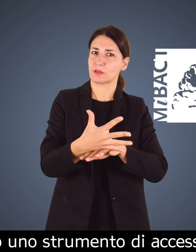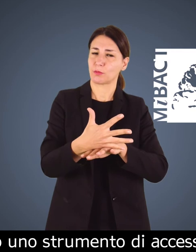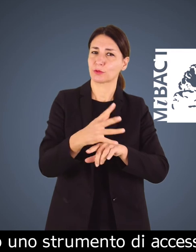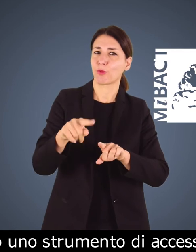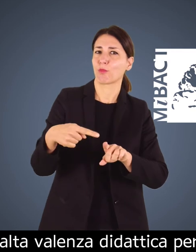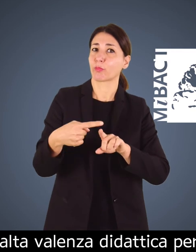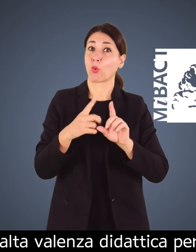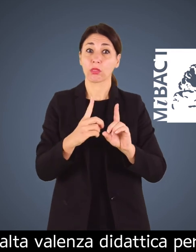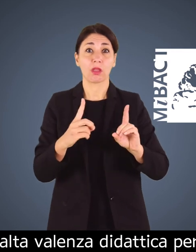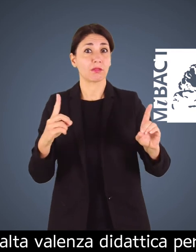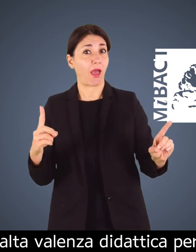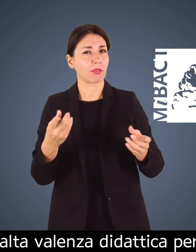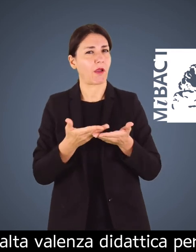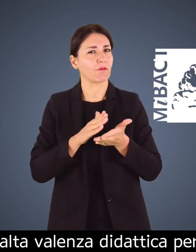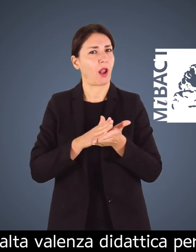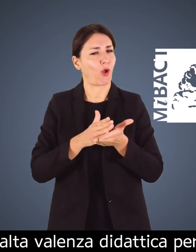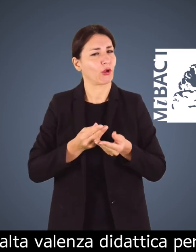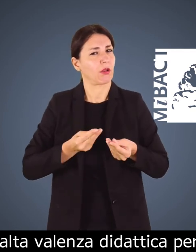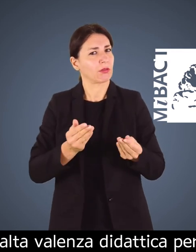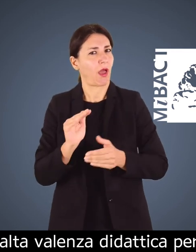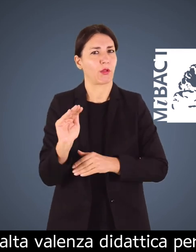accessibilità e di alta valenza didattica per tutti